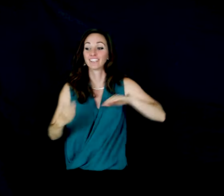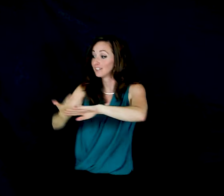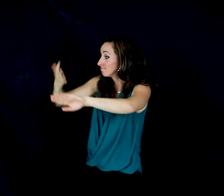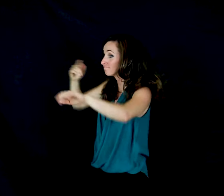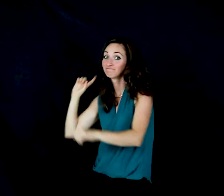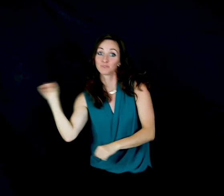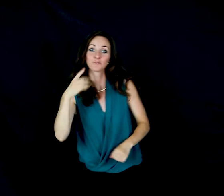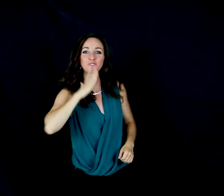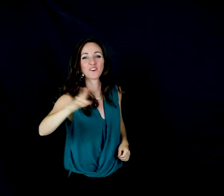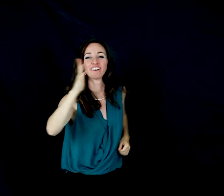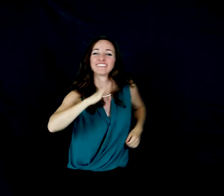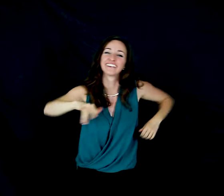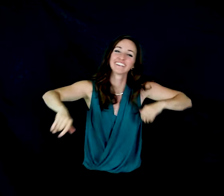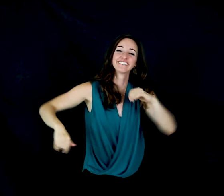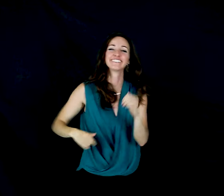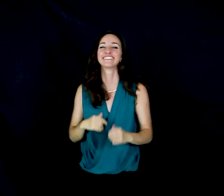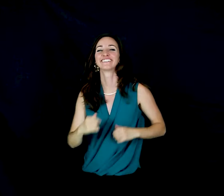On a chanté